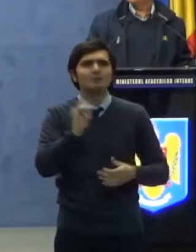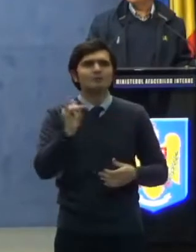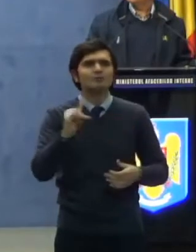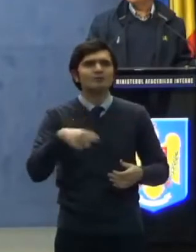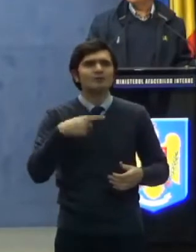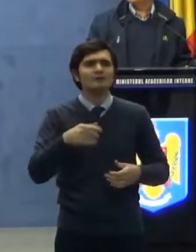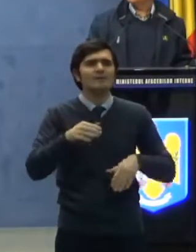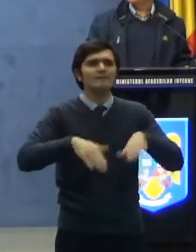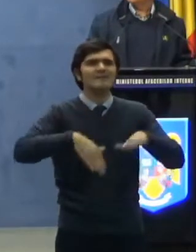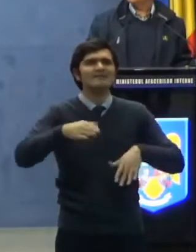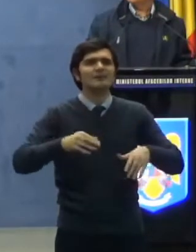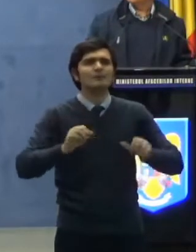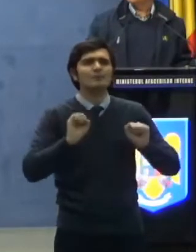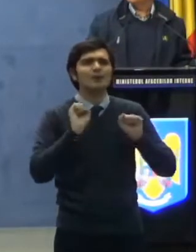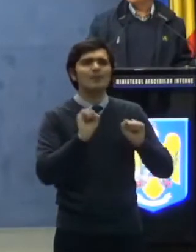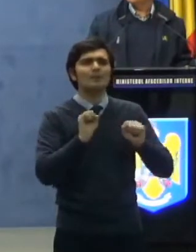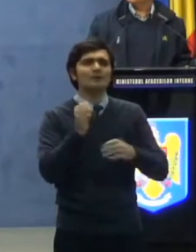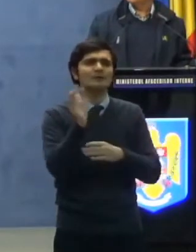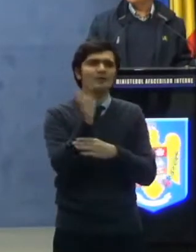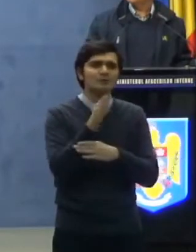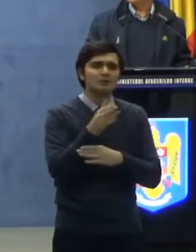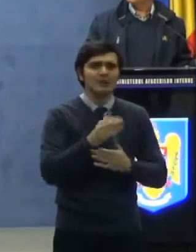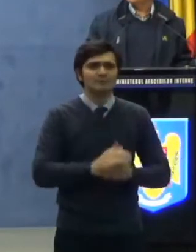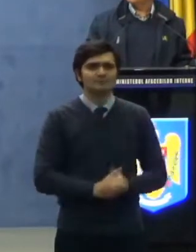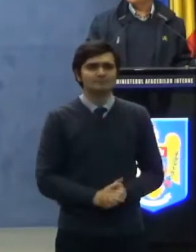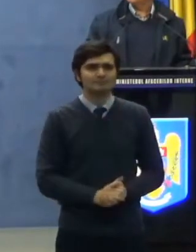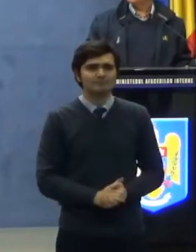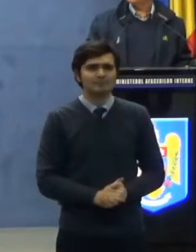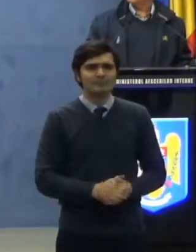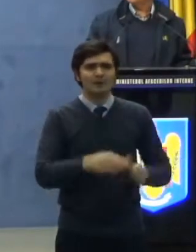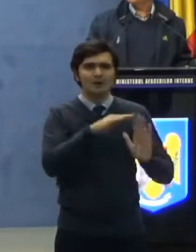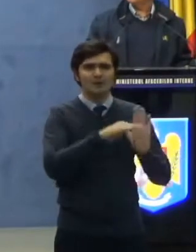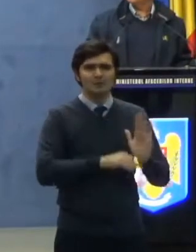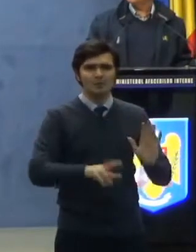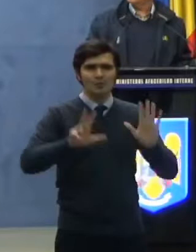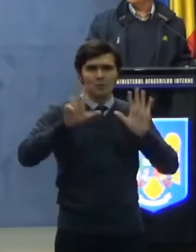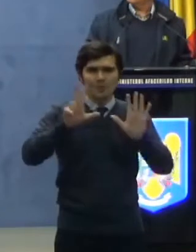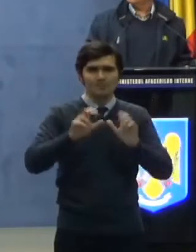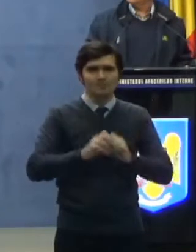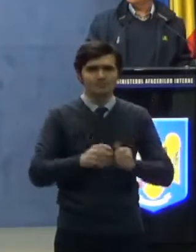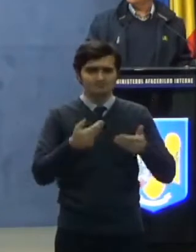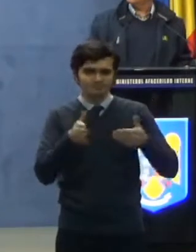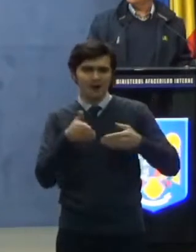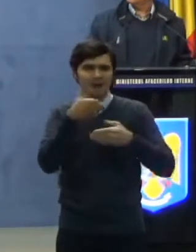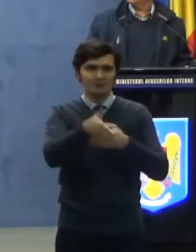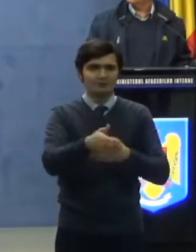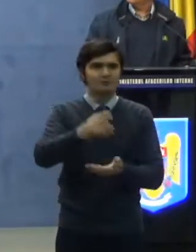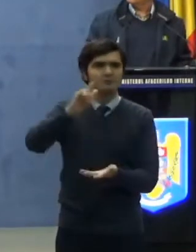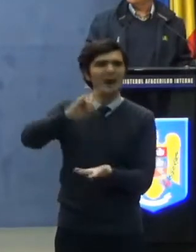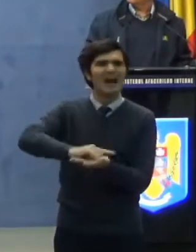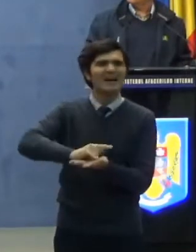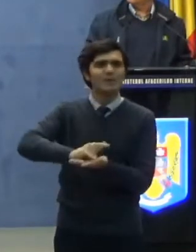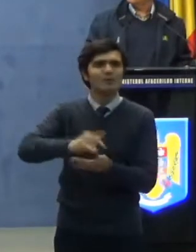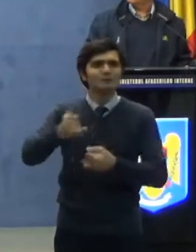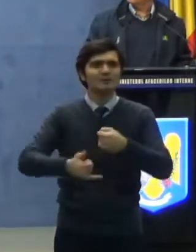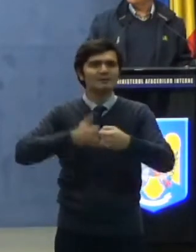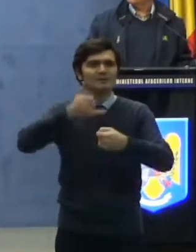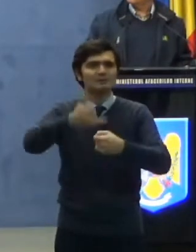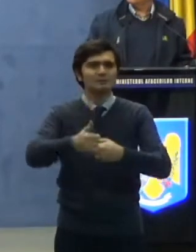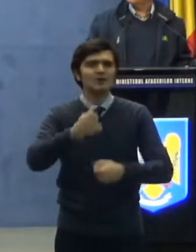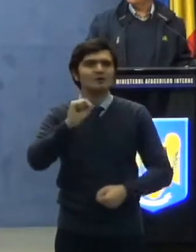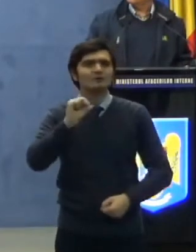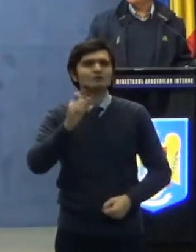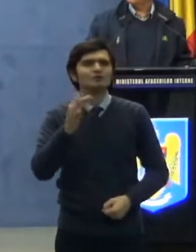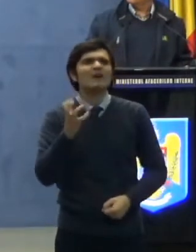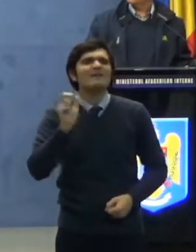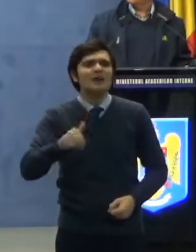Ministerului Apărării Naționale. Articolul 8. Accesul pe aeroportul internațional Ștefan